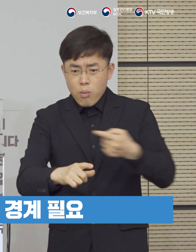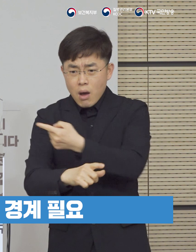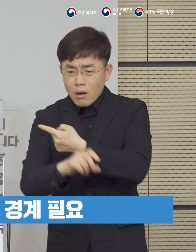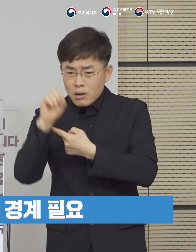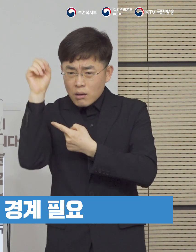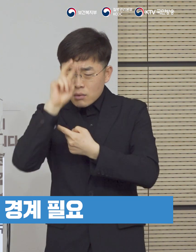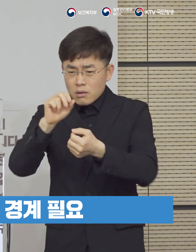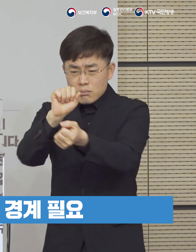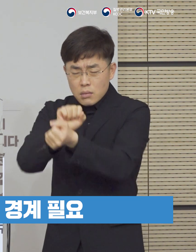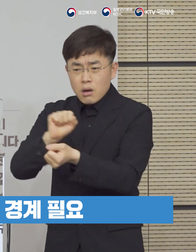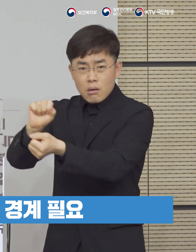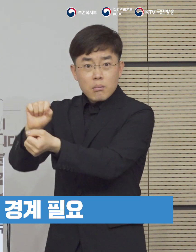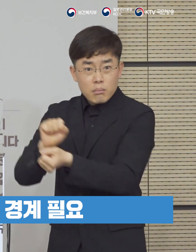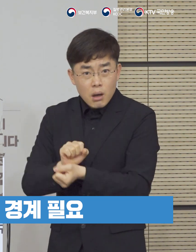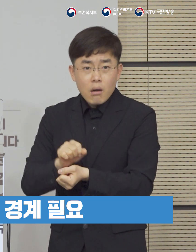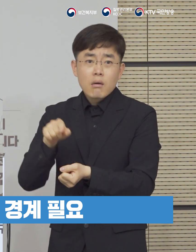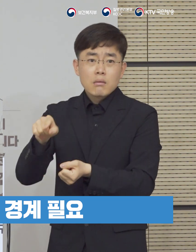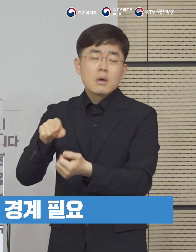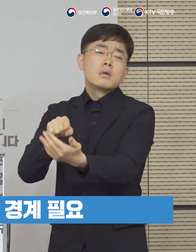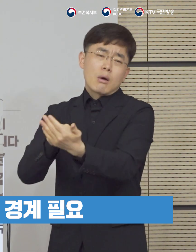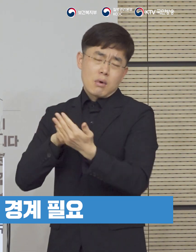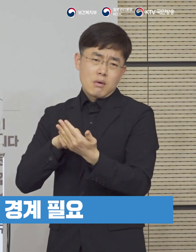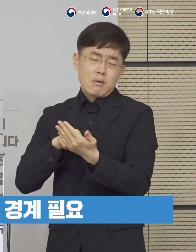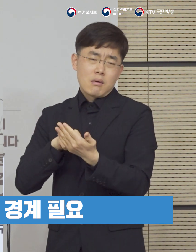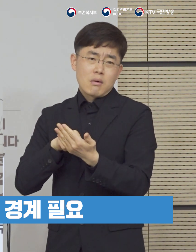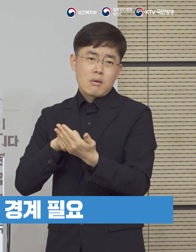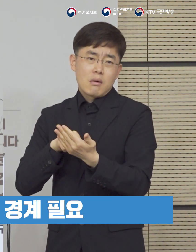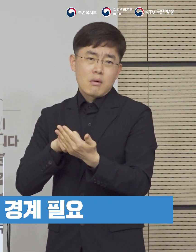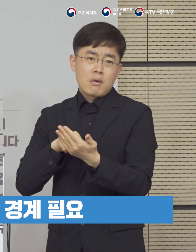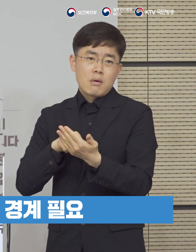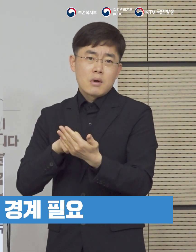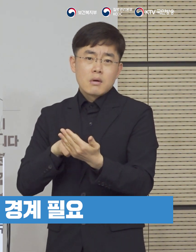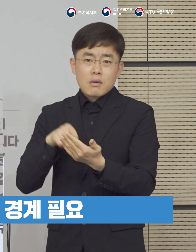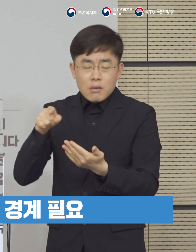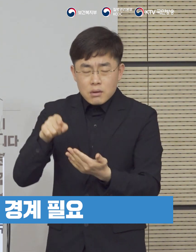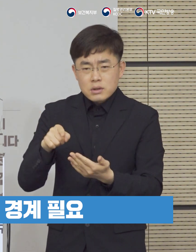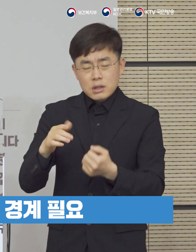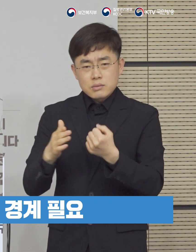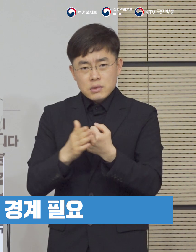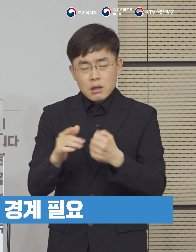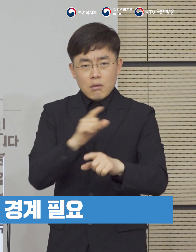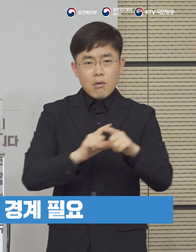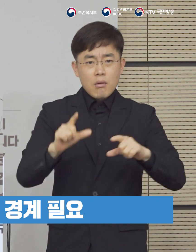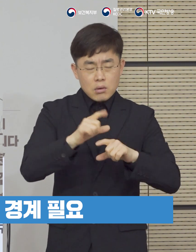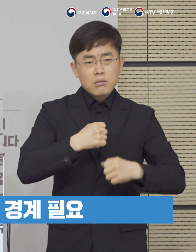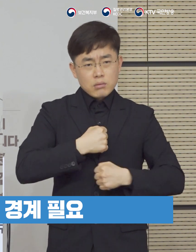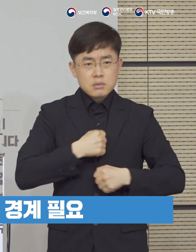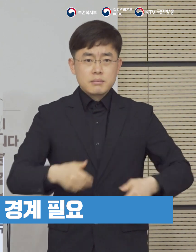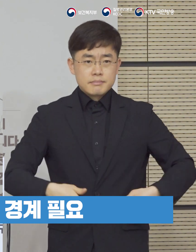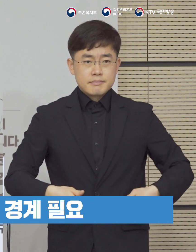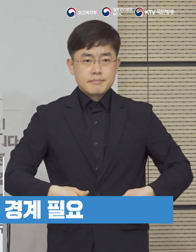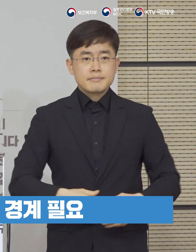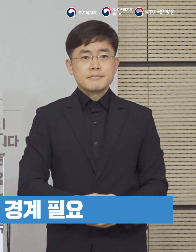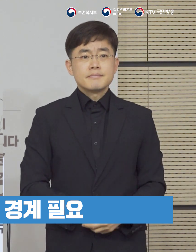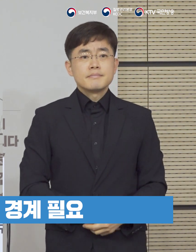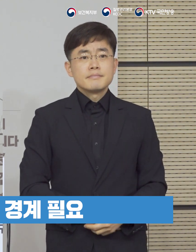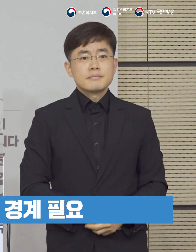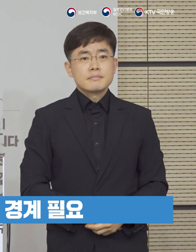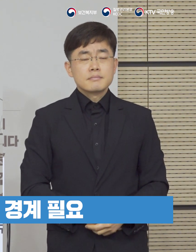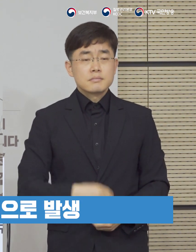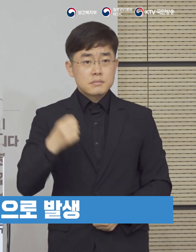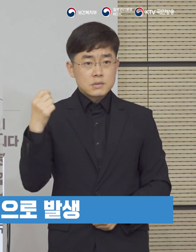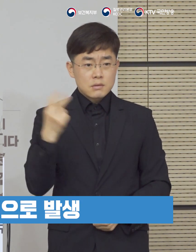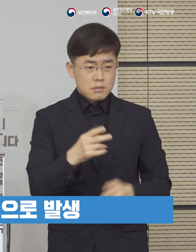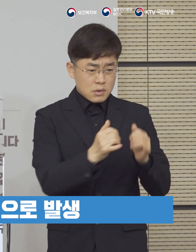방역관리체계 밖에서 발생하는 경로를 알 수 없는 감염에 대한 경계를 늦출 수 없는 상황입니다.